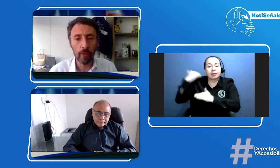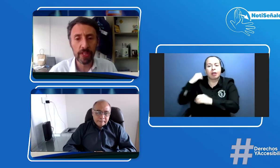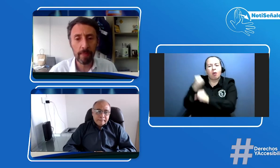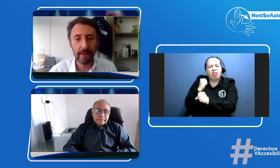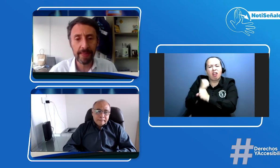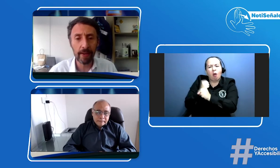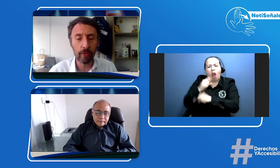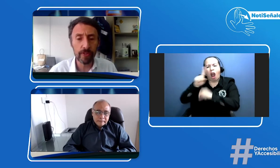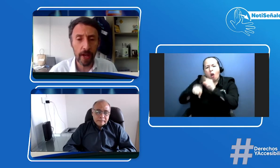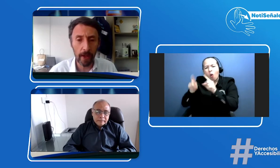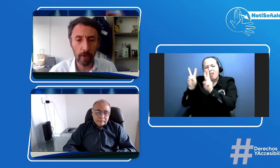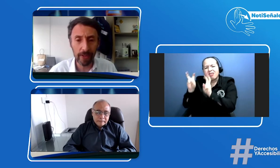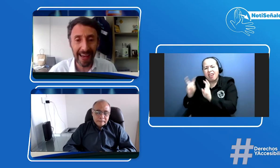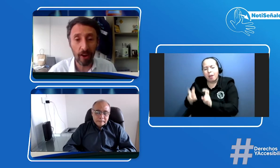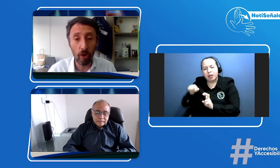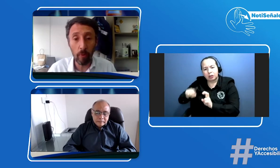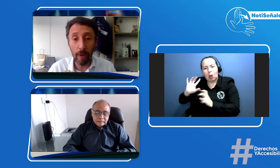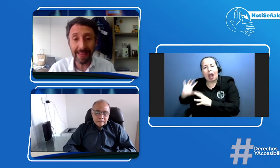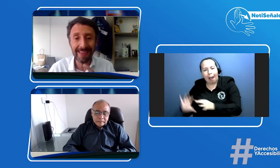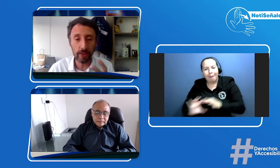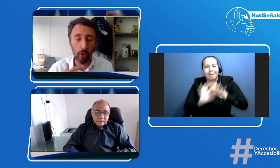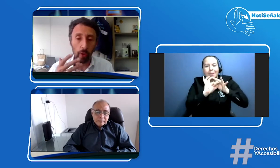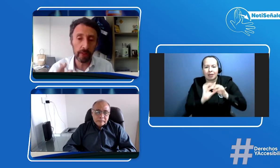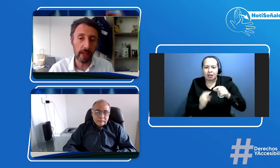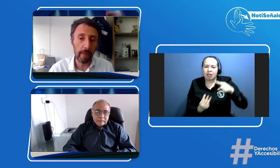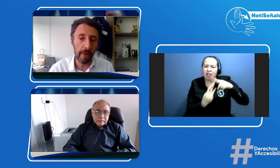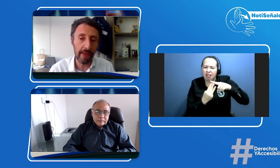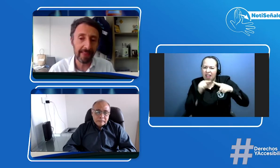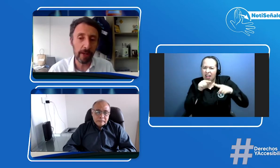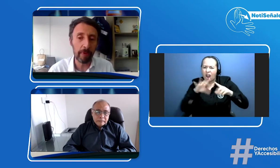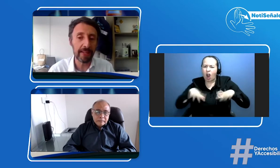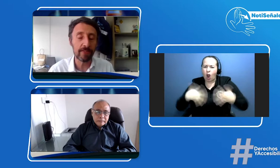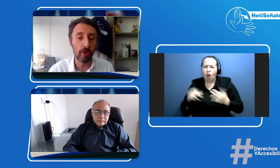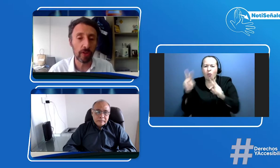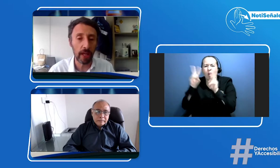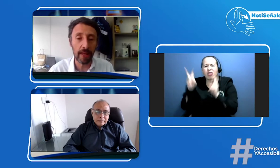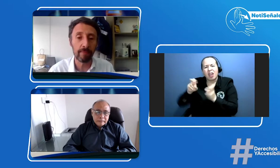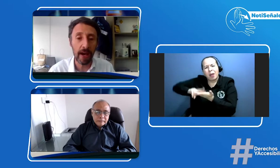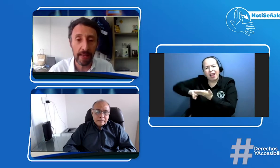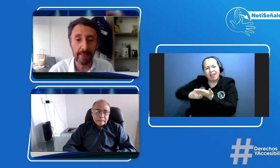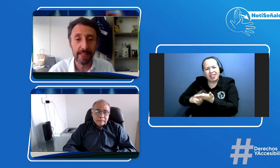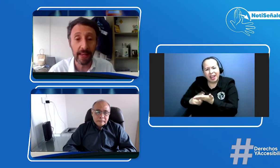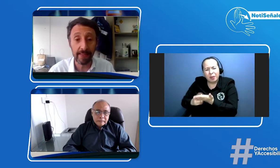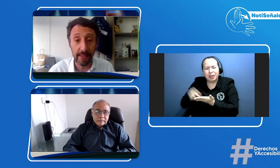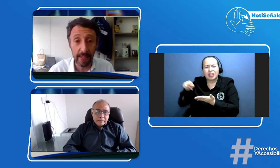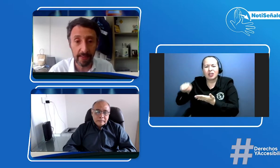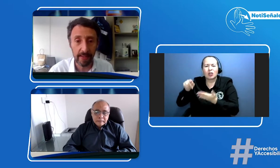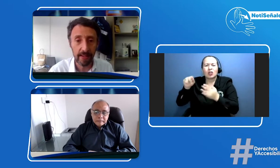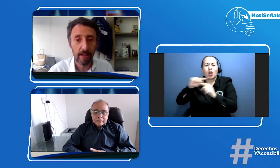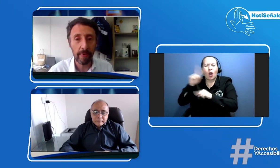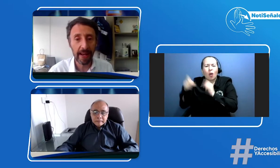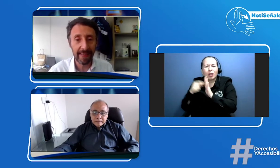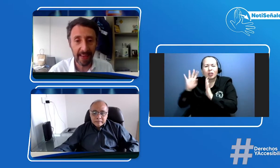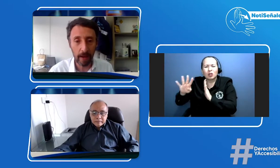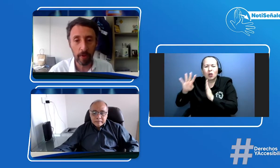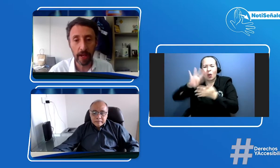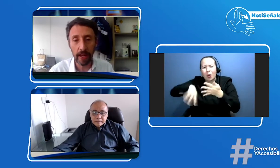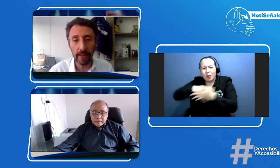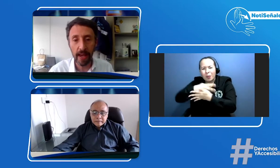temas asociados a cómo va ser todo el tema de interpretación de las mallas y las guías para que tengamos la claridad de